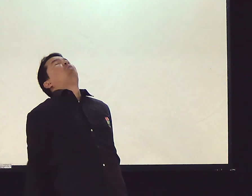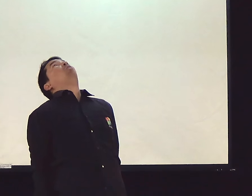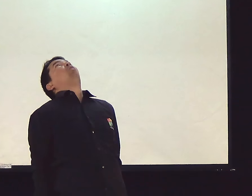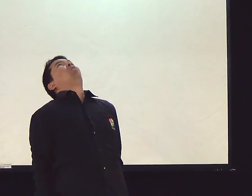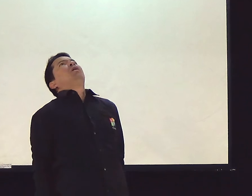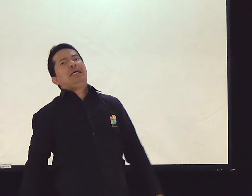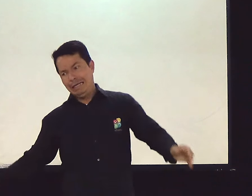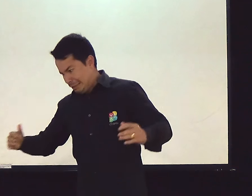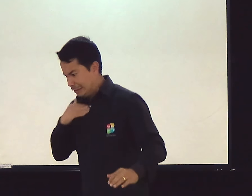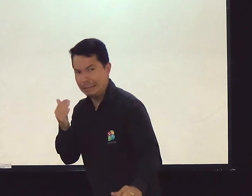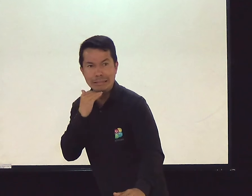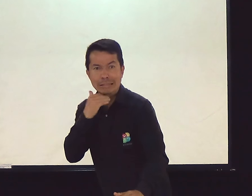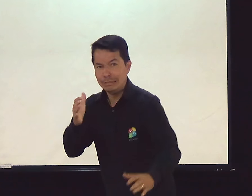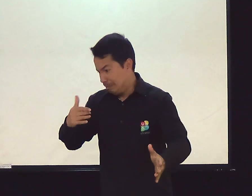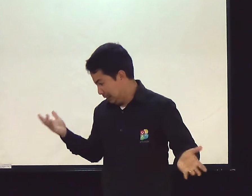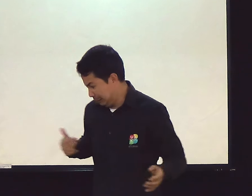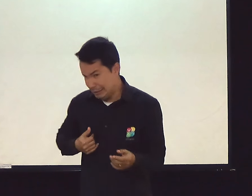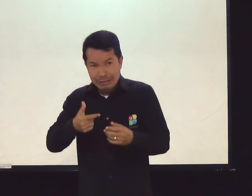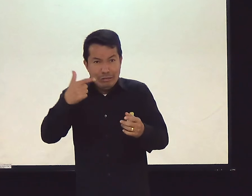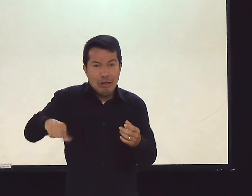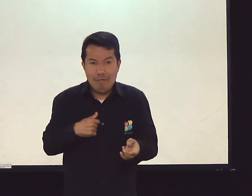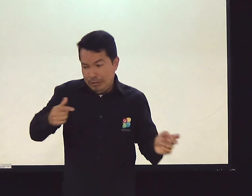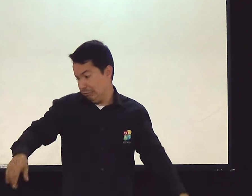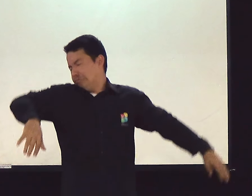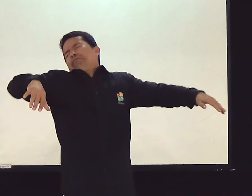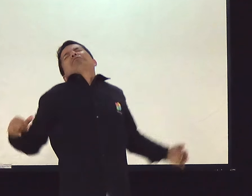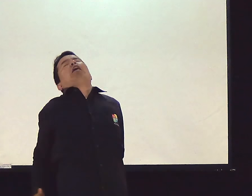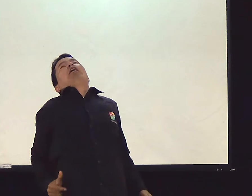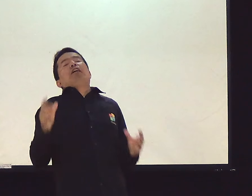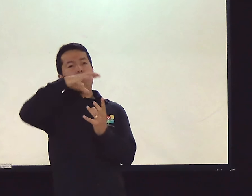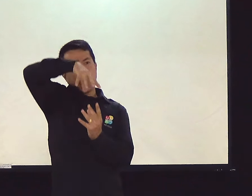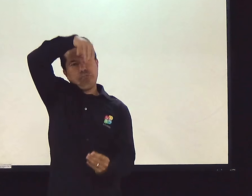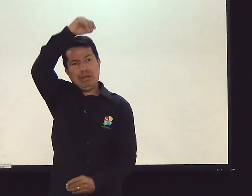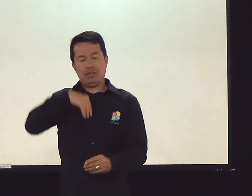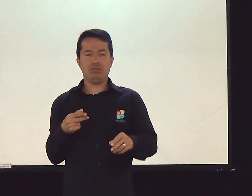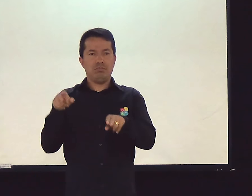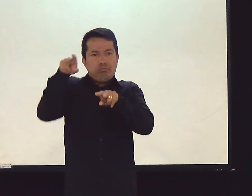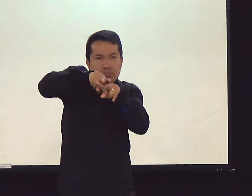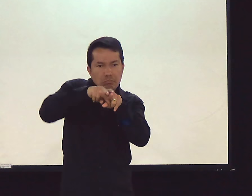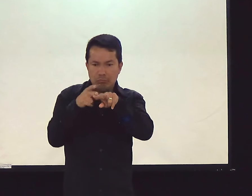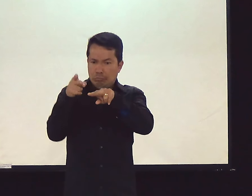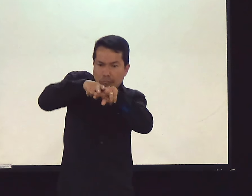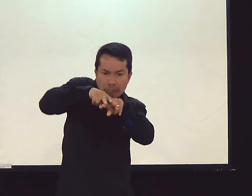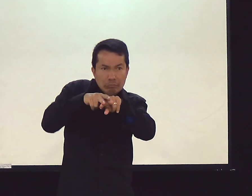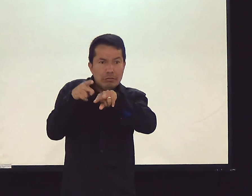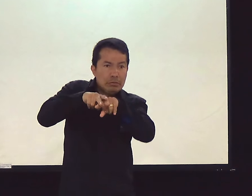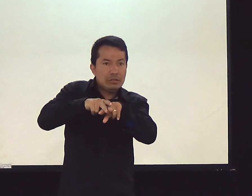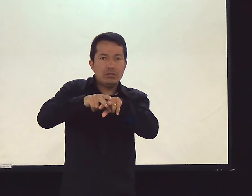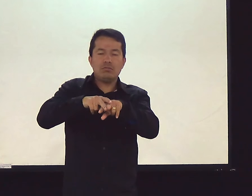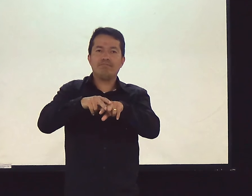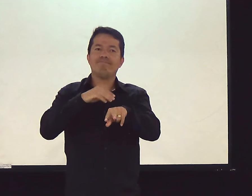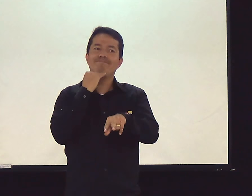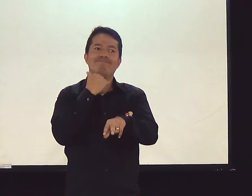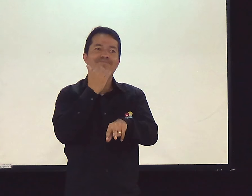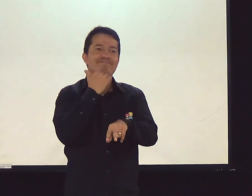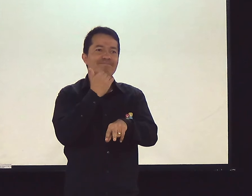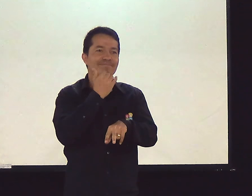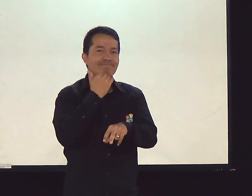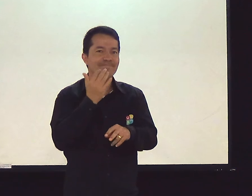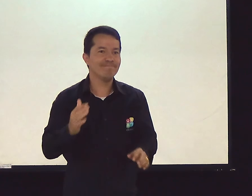aqui. Daqui a pouco eu acordo. Já vou levantar. É um pesadelo, né? Não. E deita. E deita de novo. E nada está acontecendo. A alma não volta para o corpo. Já era.